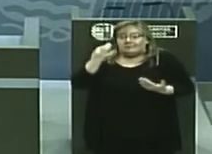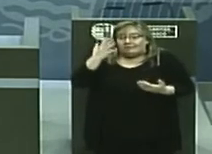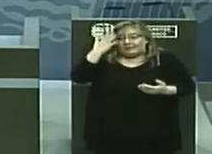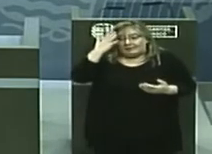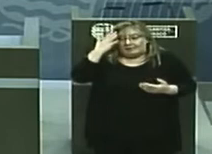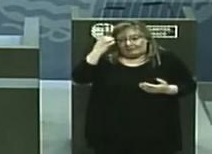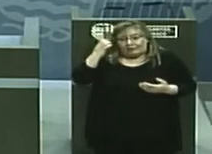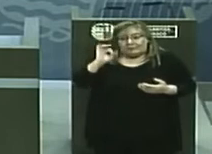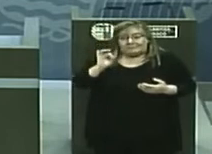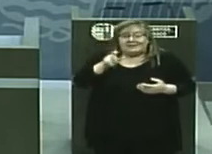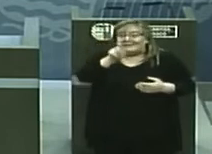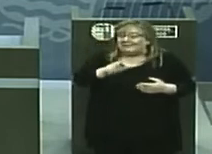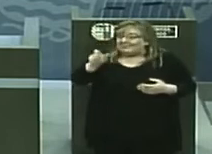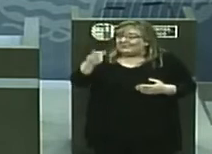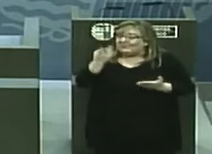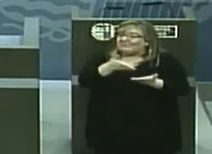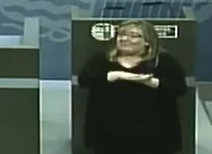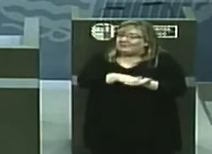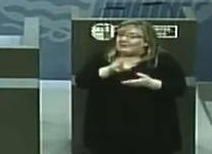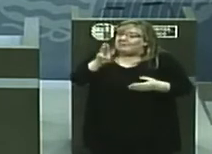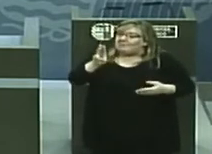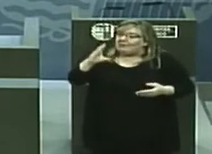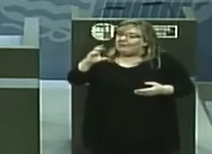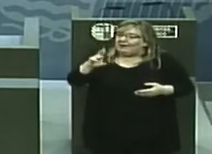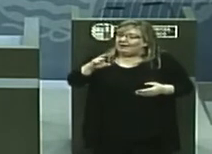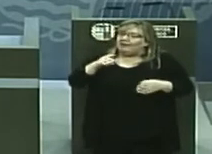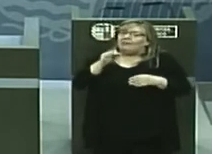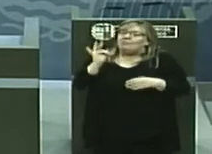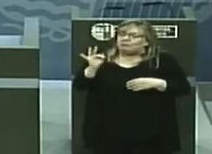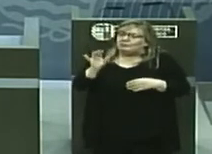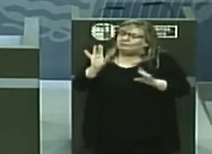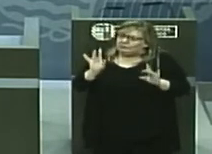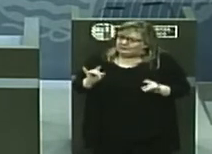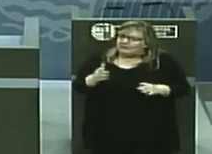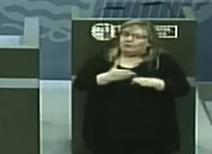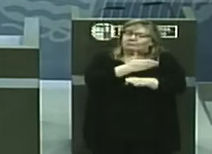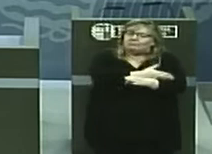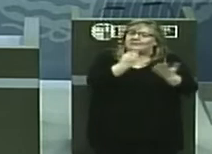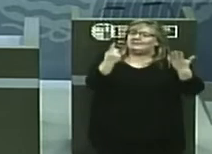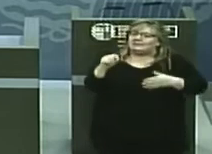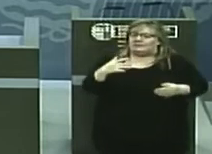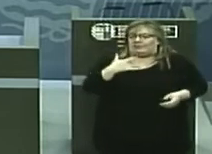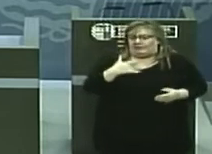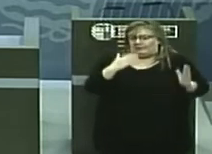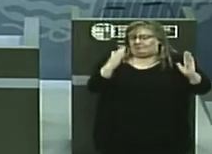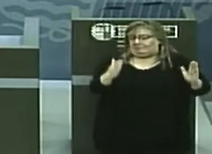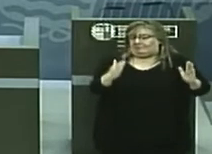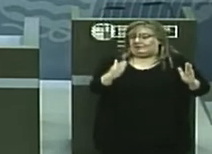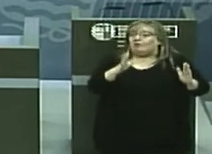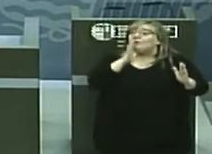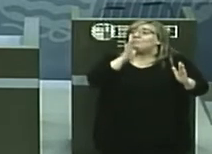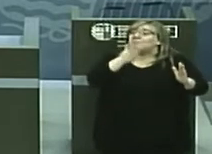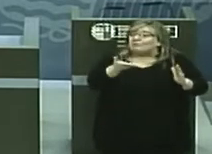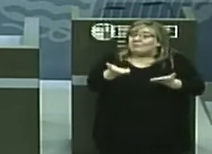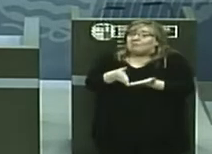son fallecimientos de personas que han tenido PCR positiva en los últimos 60 días y, por lo tanto, la causa directa de